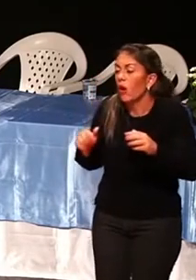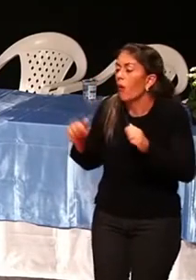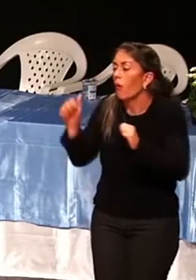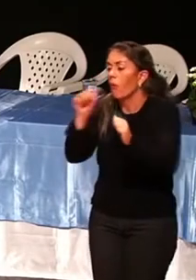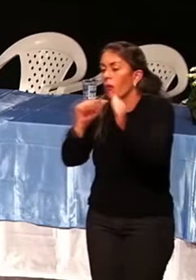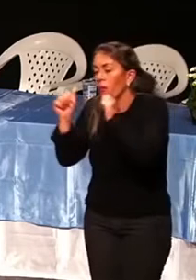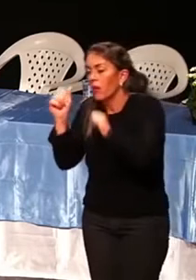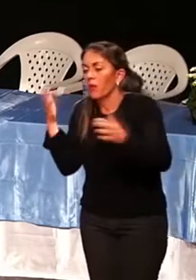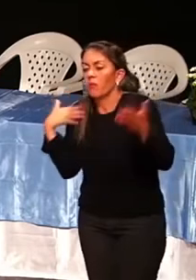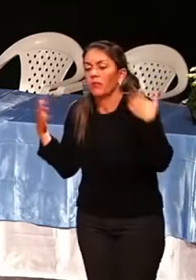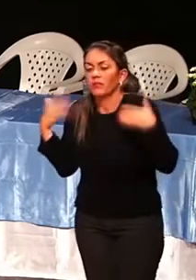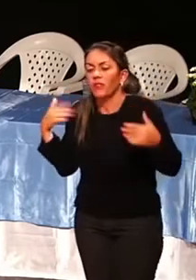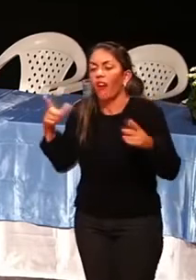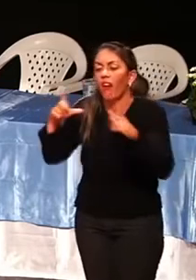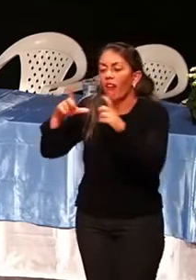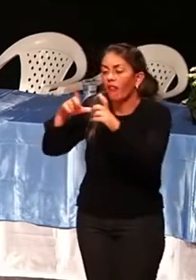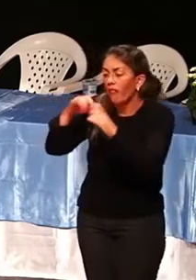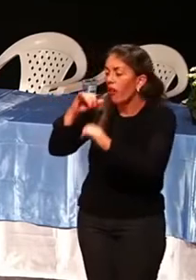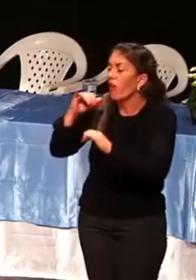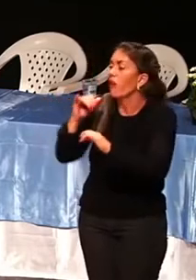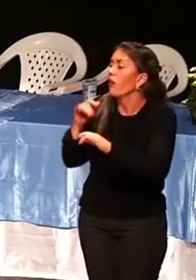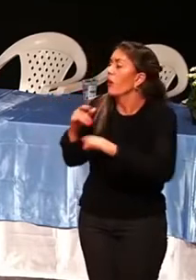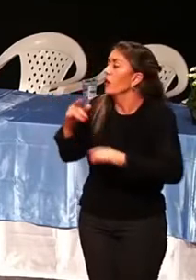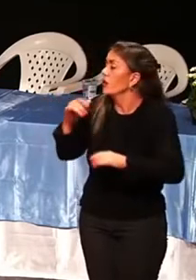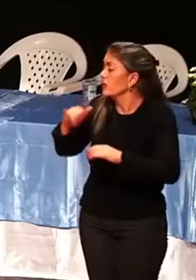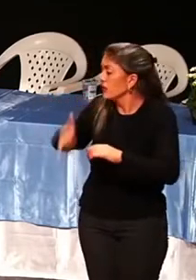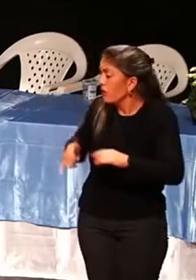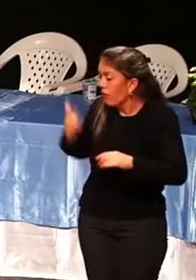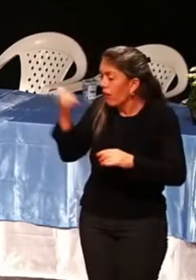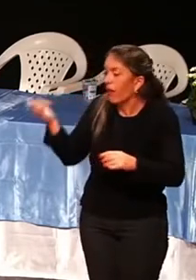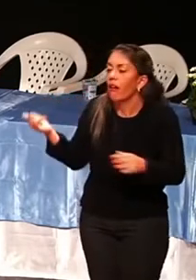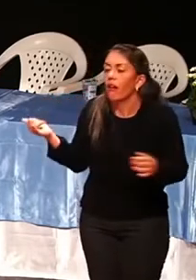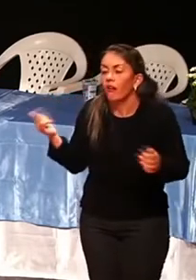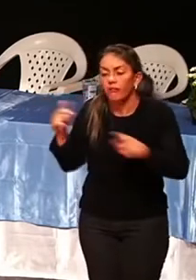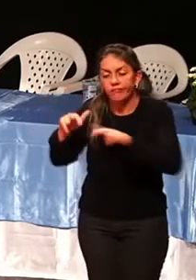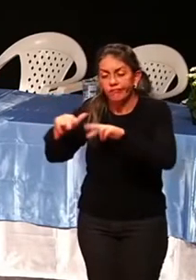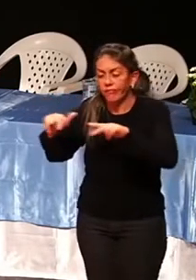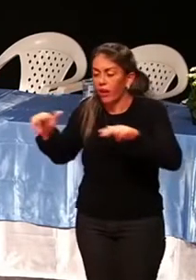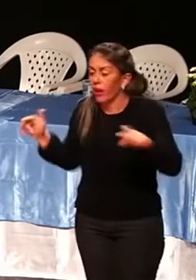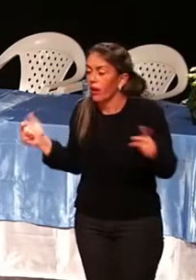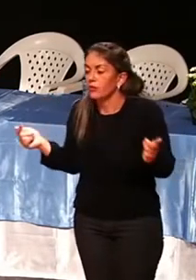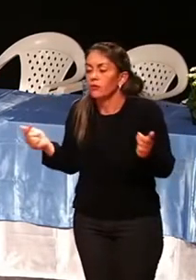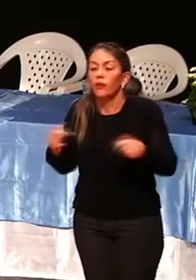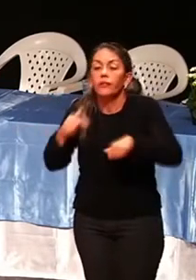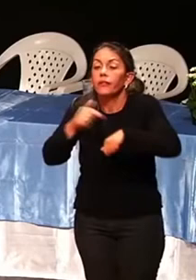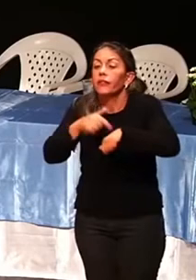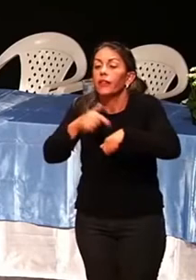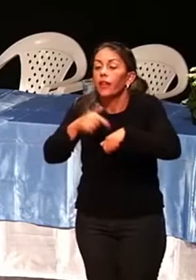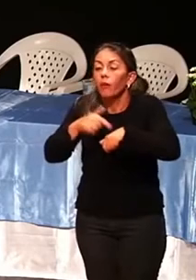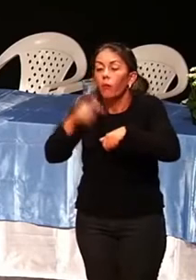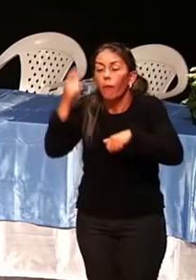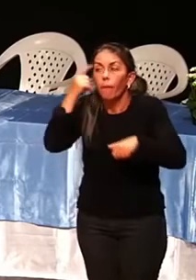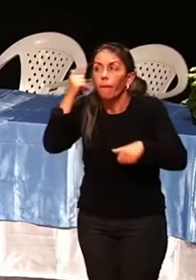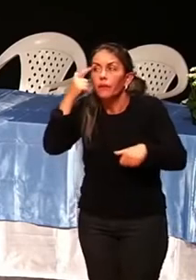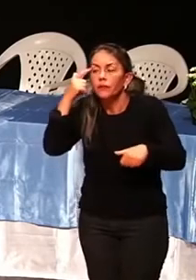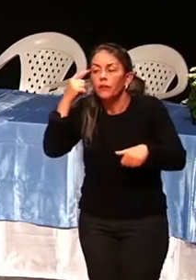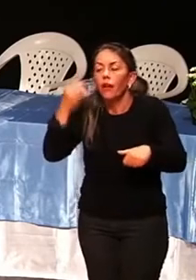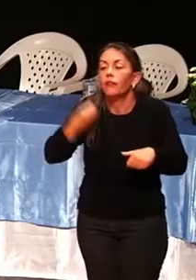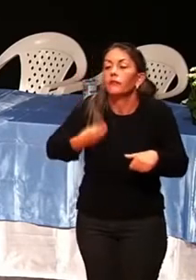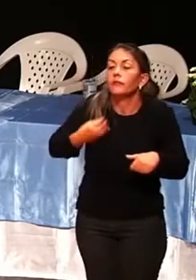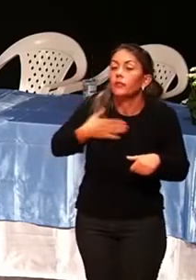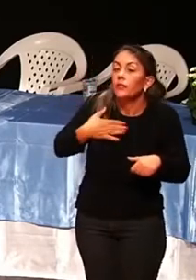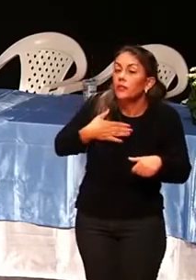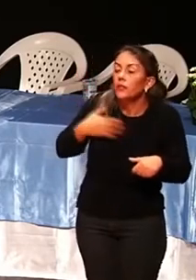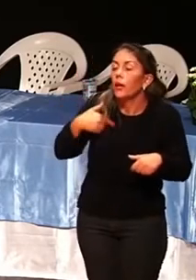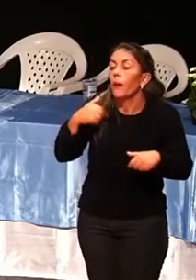post para cá, post para lá. Que hora que você para para pensar na sua vida para você poder melhorar um pouquinho? Então,